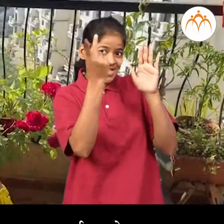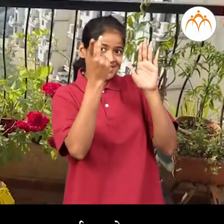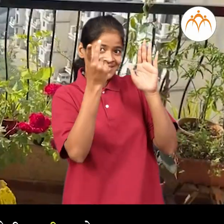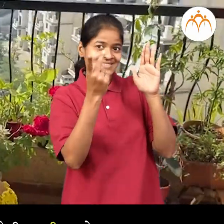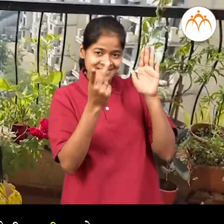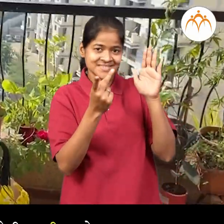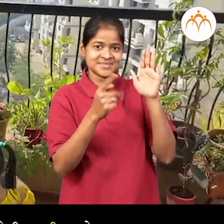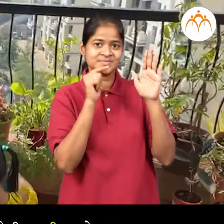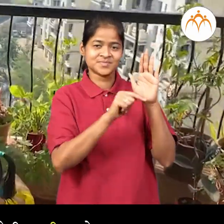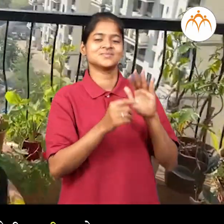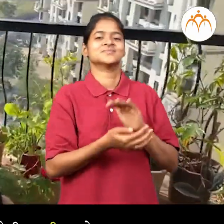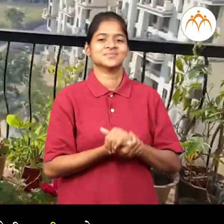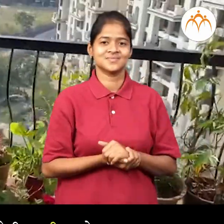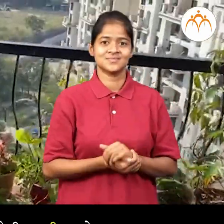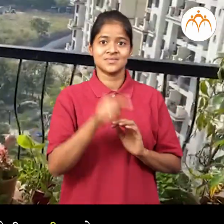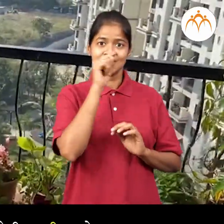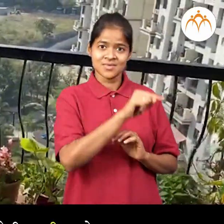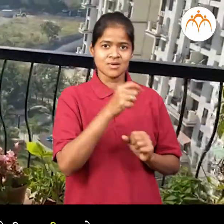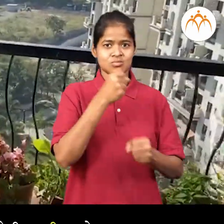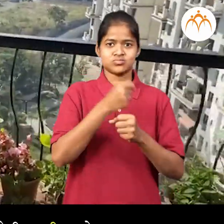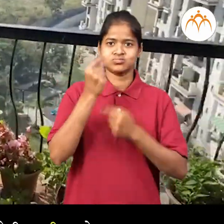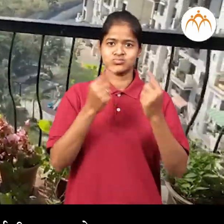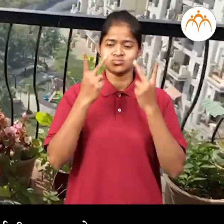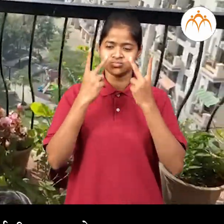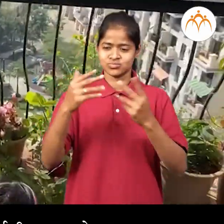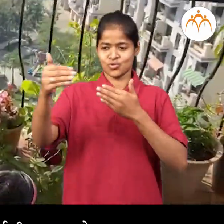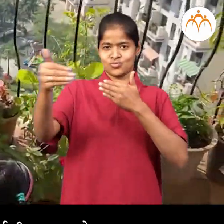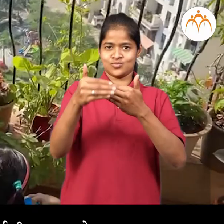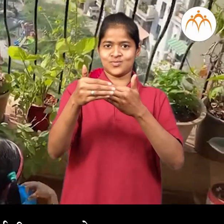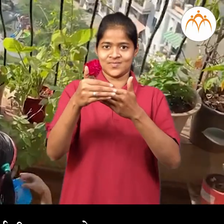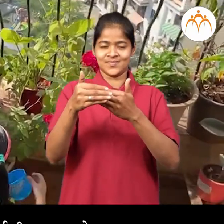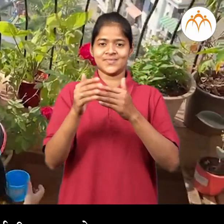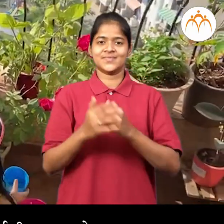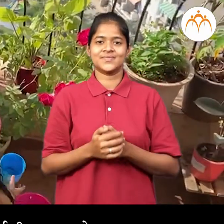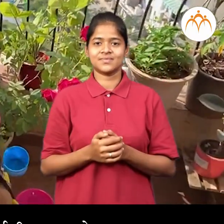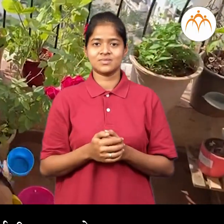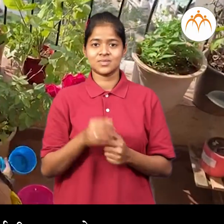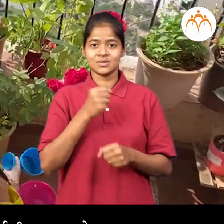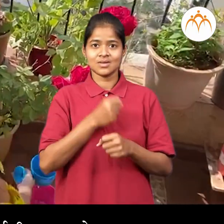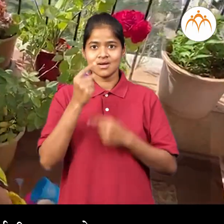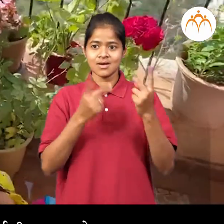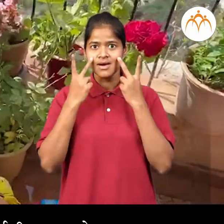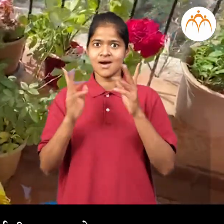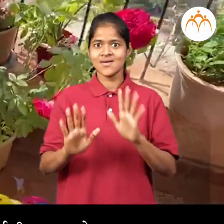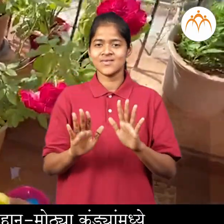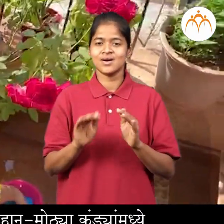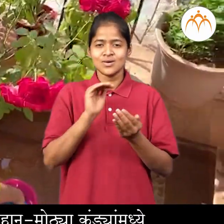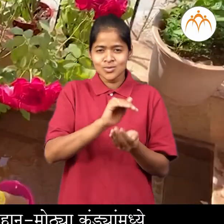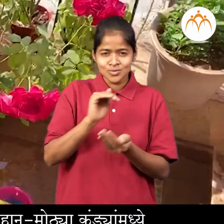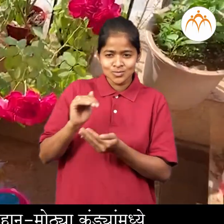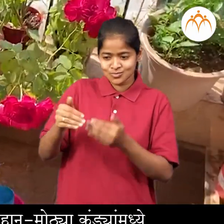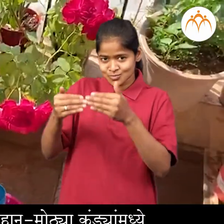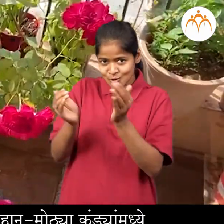आरियाचा घराला छोटी गच्ची आए या गच्ची मधे आरियाची बाग आए या